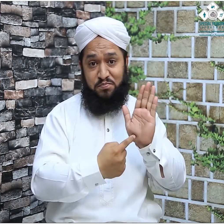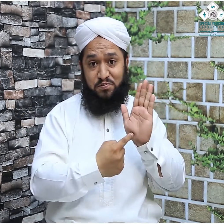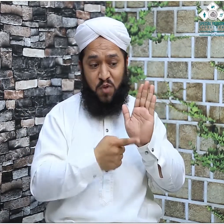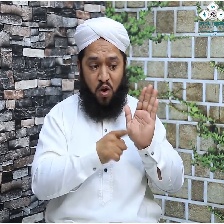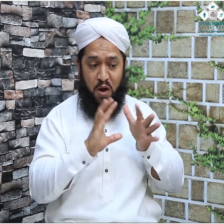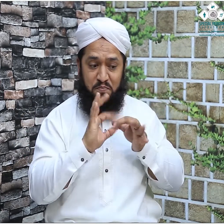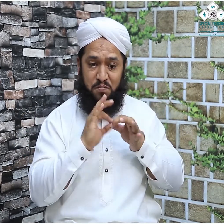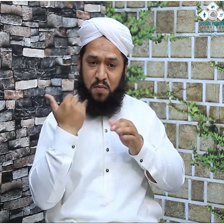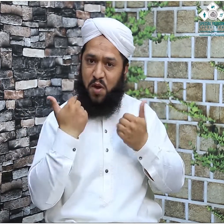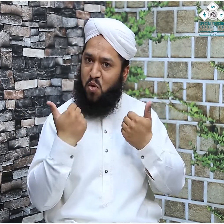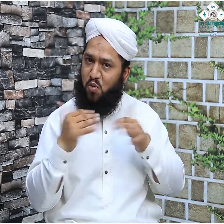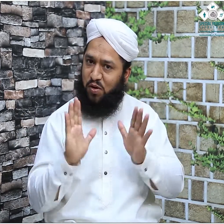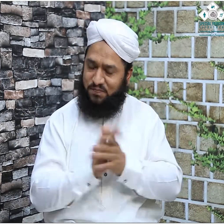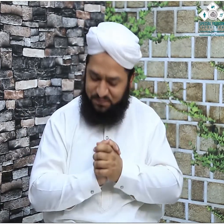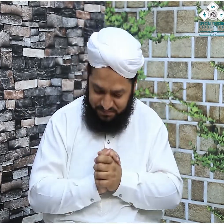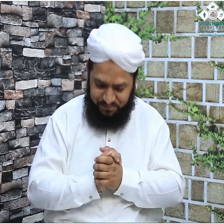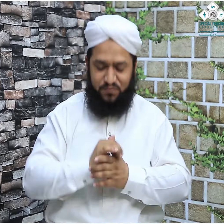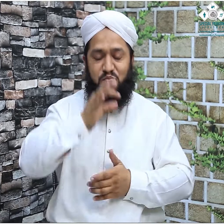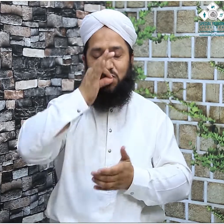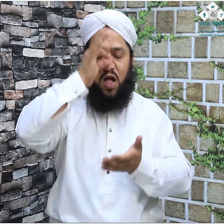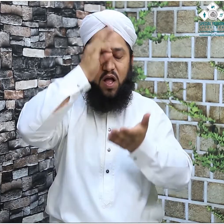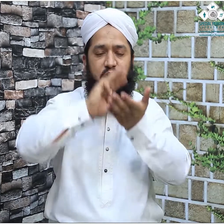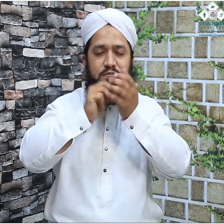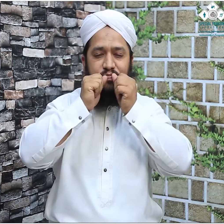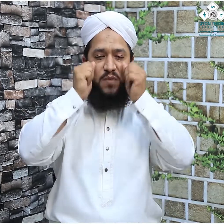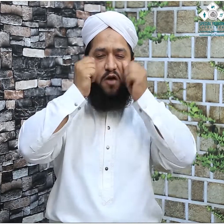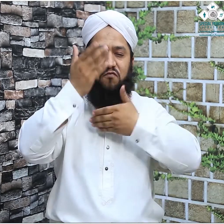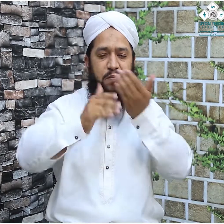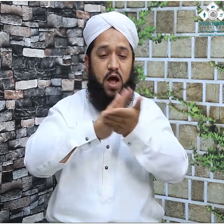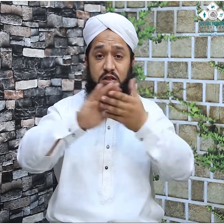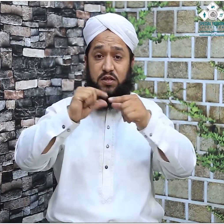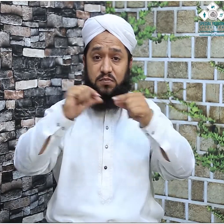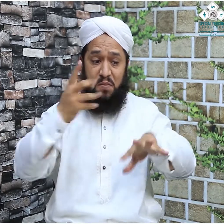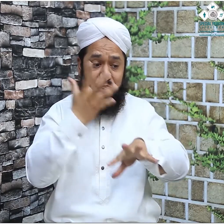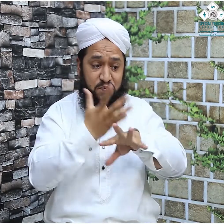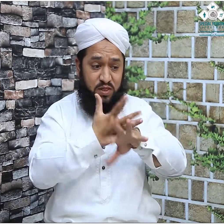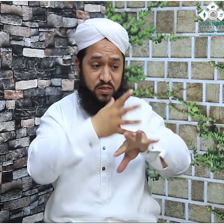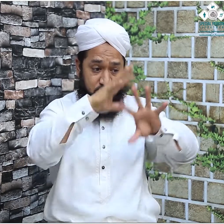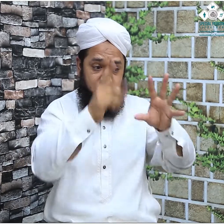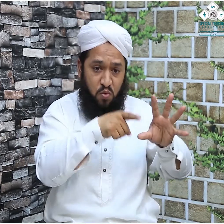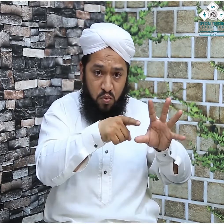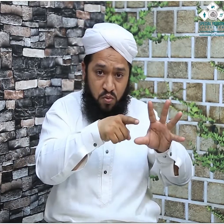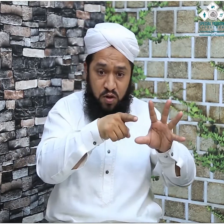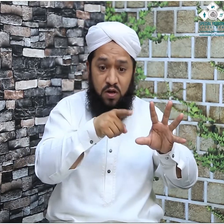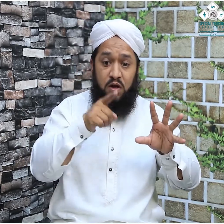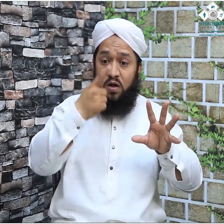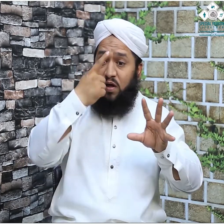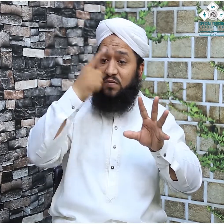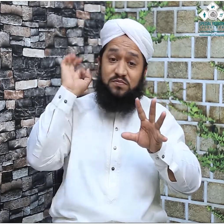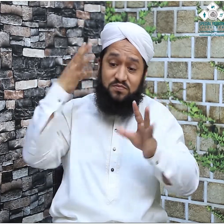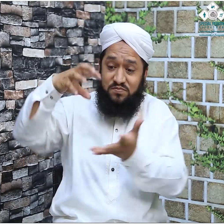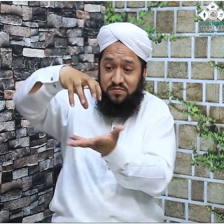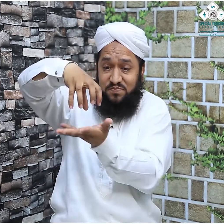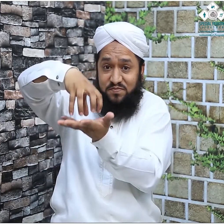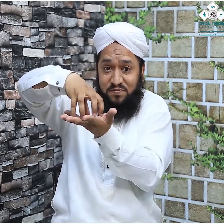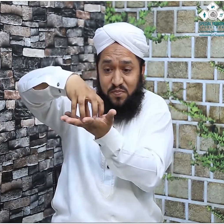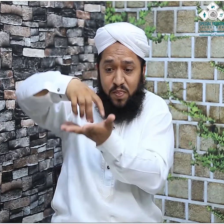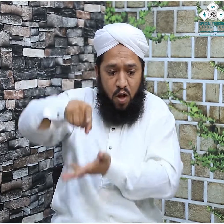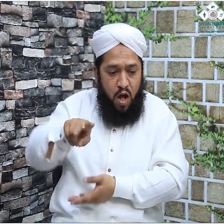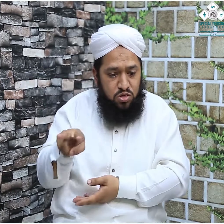ابراہیم جنت کے یاکوتوں میں سے یاکوت ہیں سبحان اللہ اللہ تعالیٰ نے ان کے نور اور روشنی کو ختم کر دیا ہے